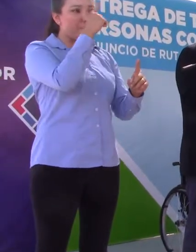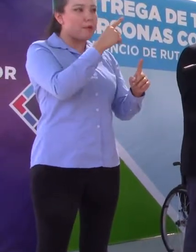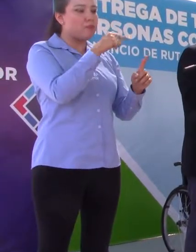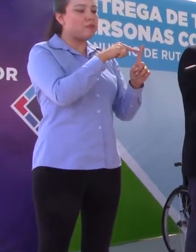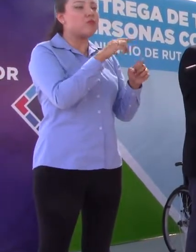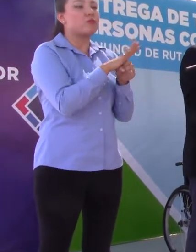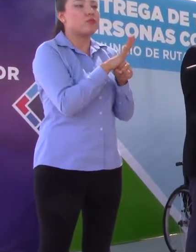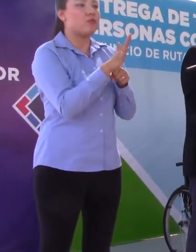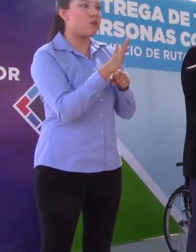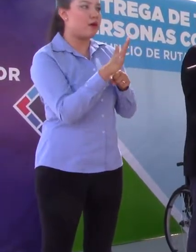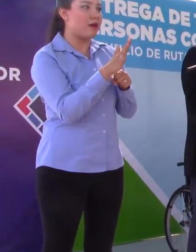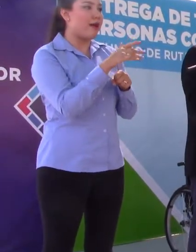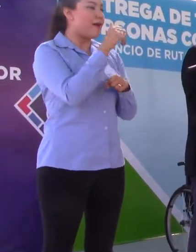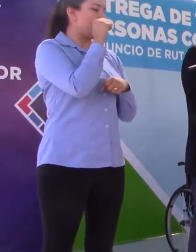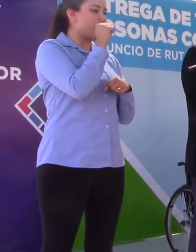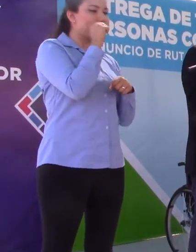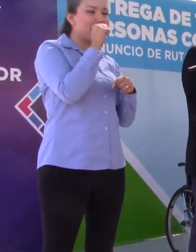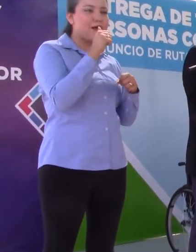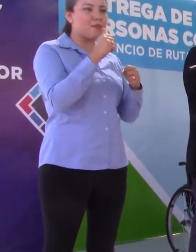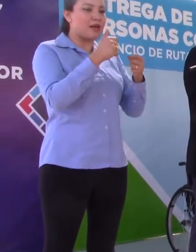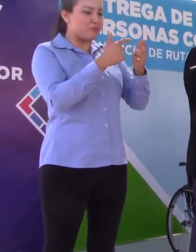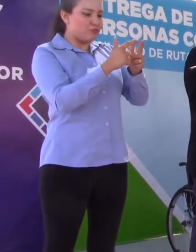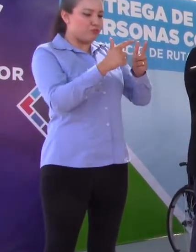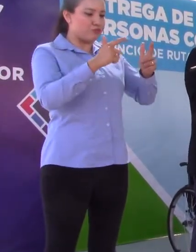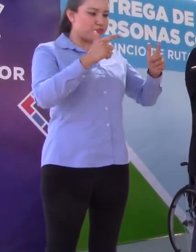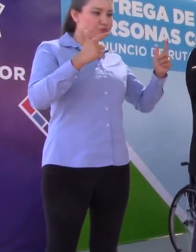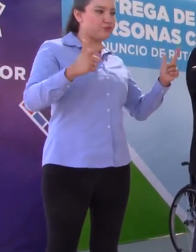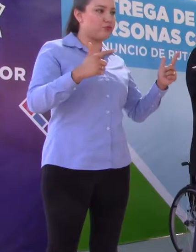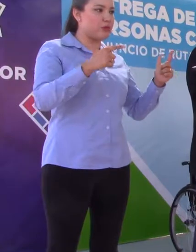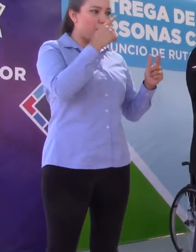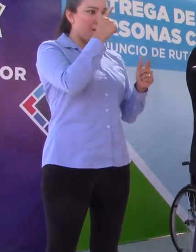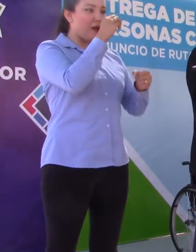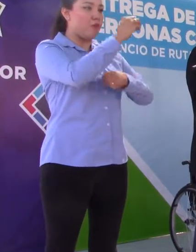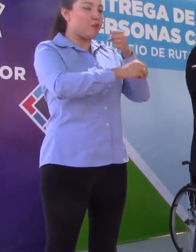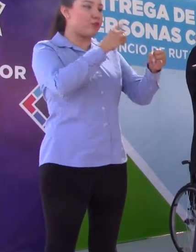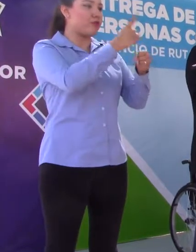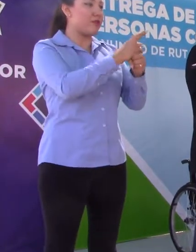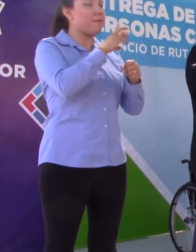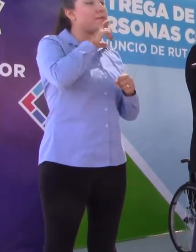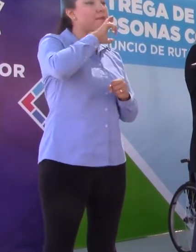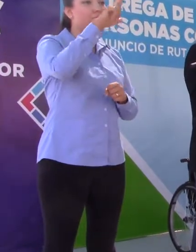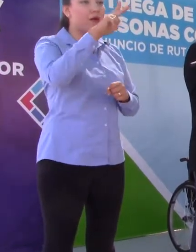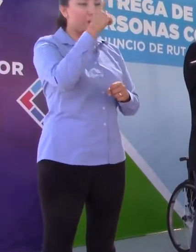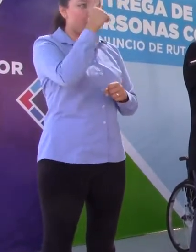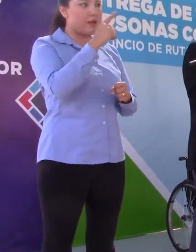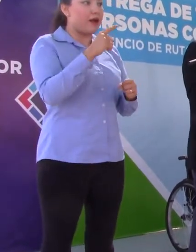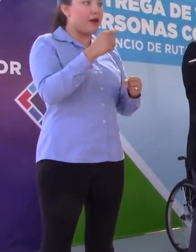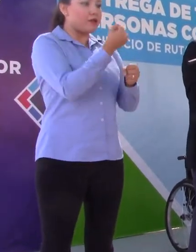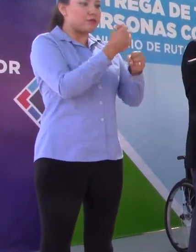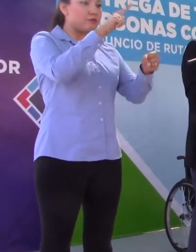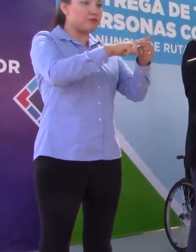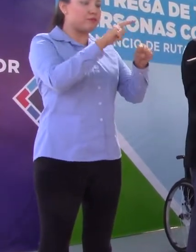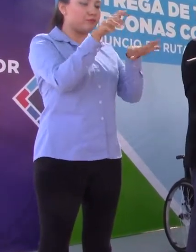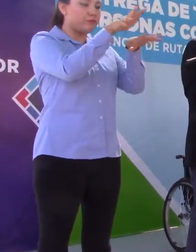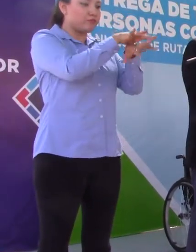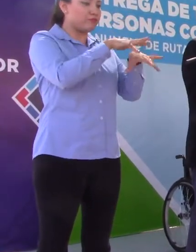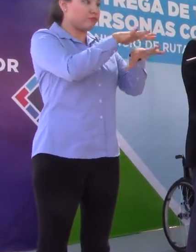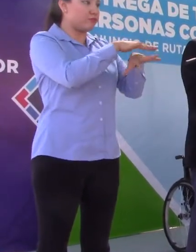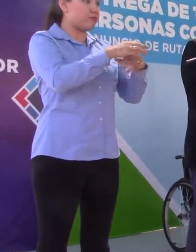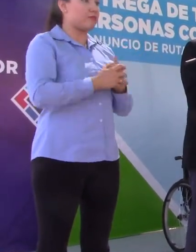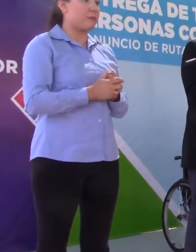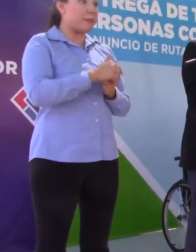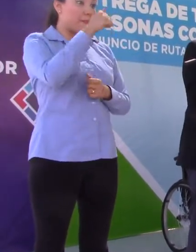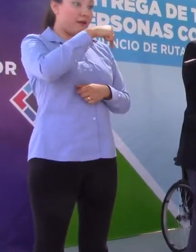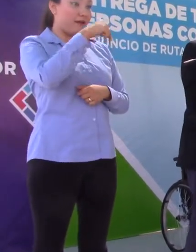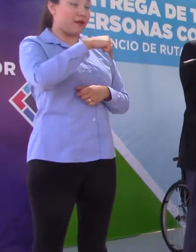y generar mejores condiciones para la inclusión social. En esta